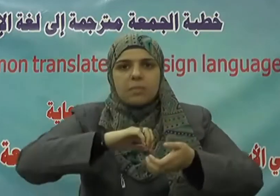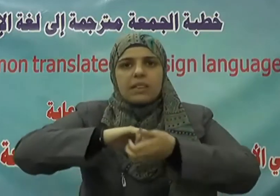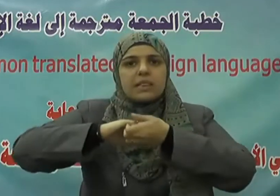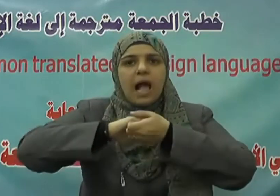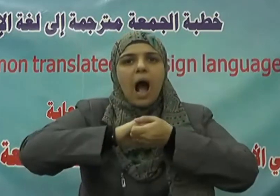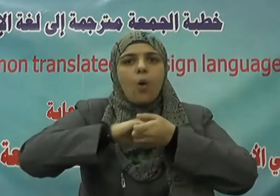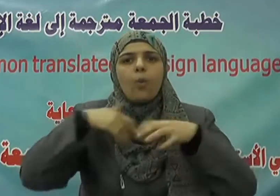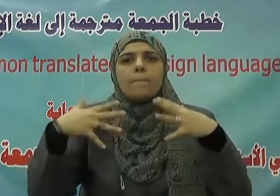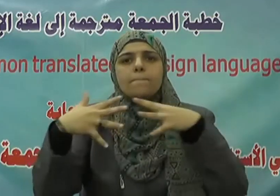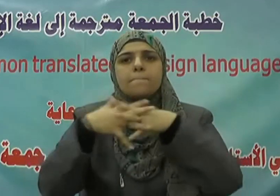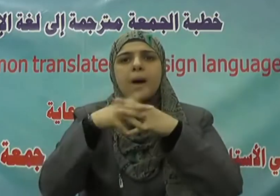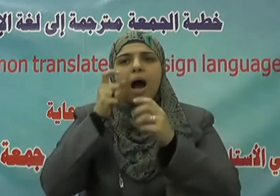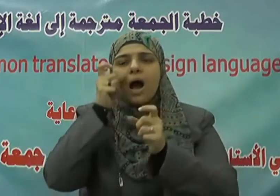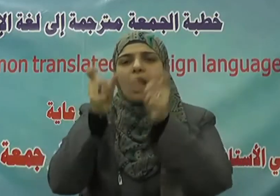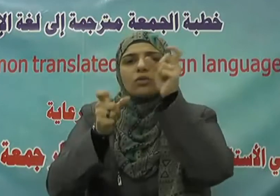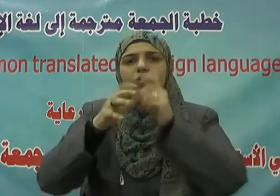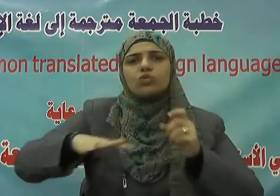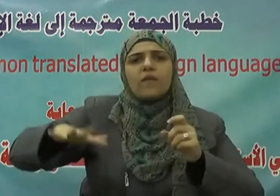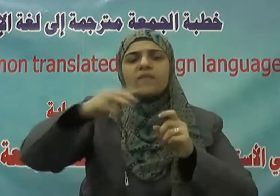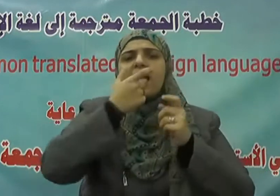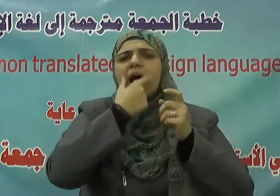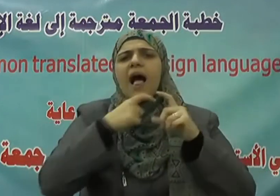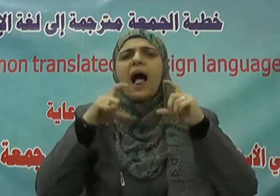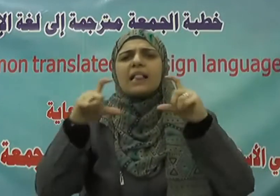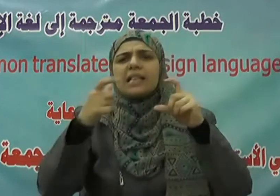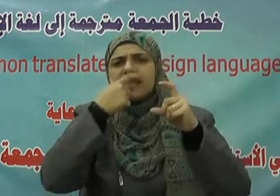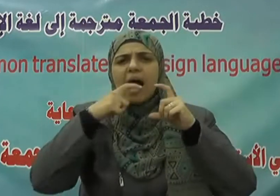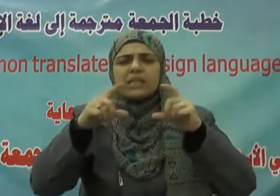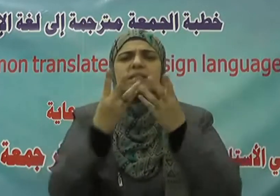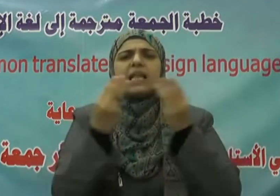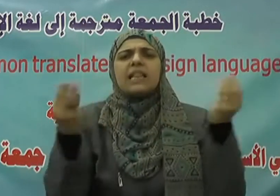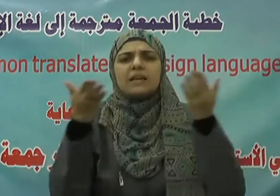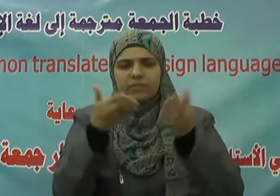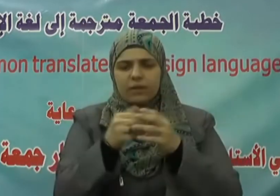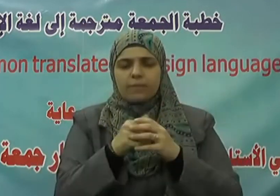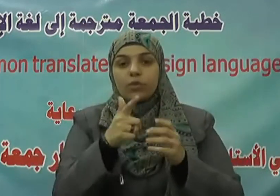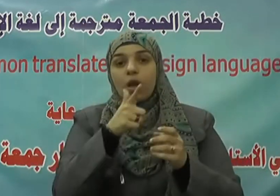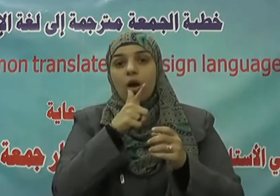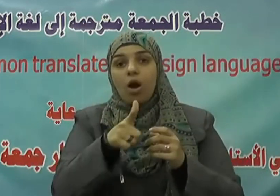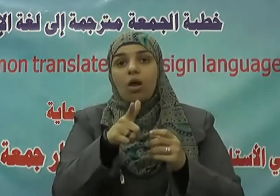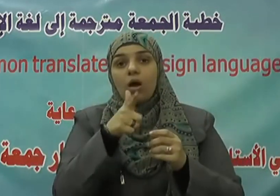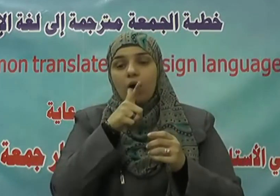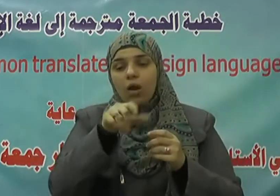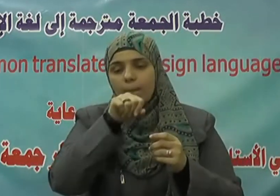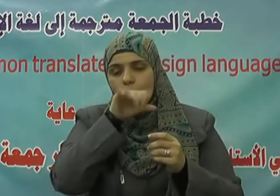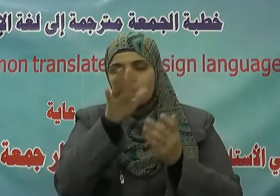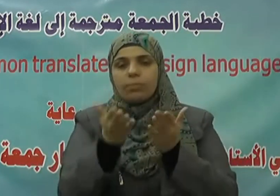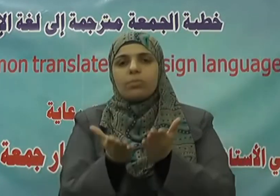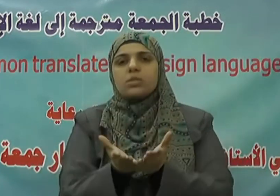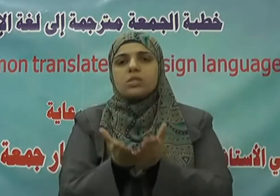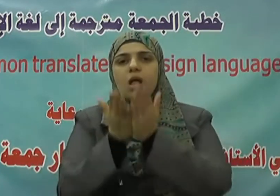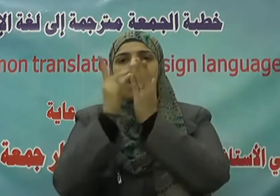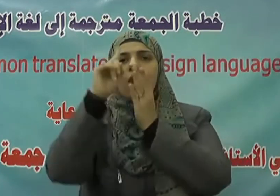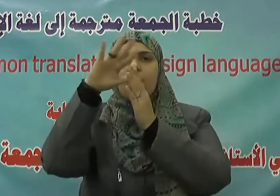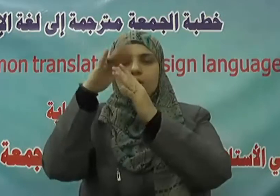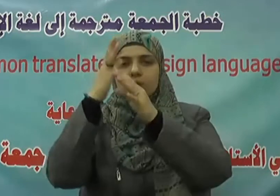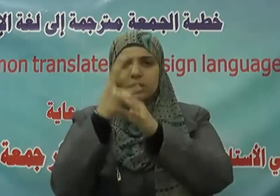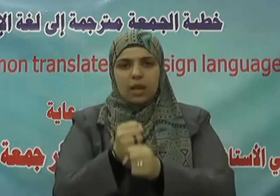كثير من الأحاديث الشريفة حيث قال صلى الله عليه وسلم